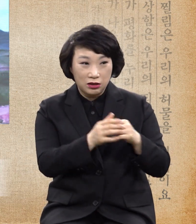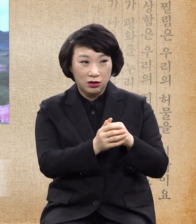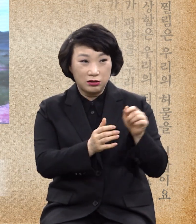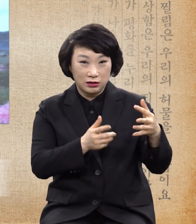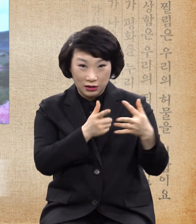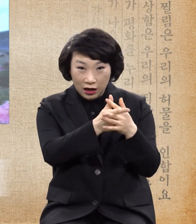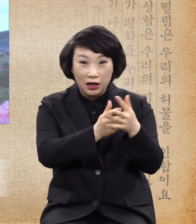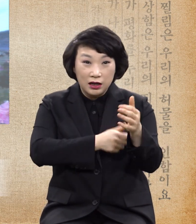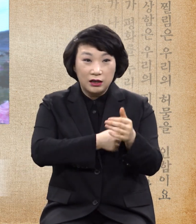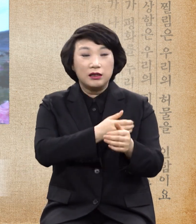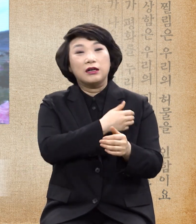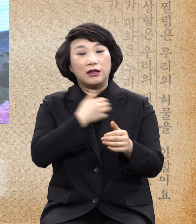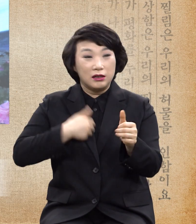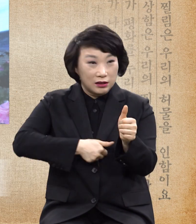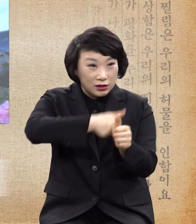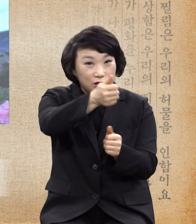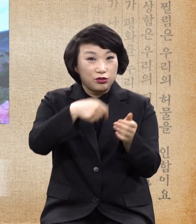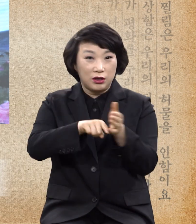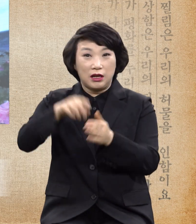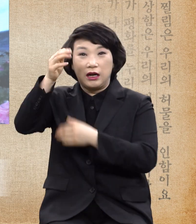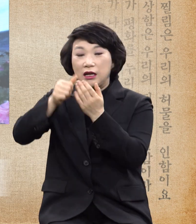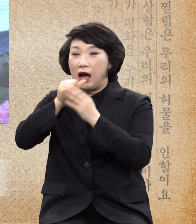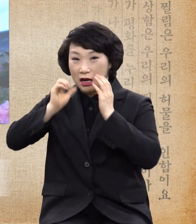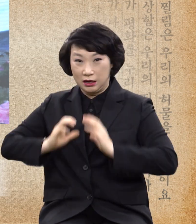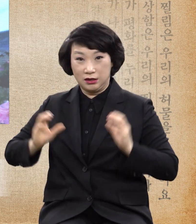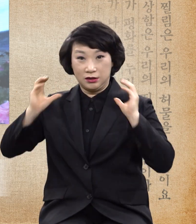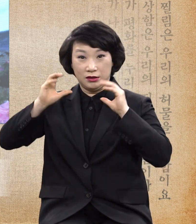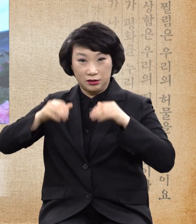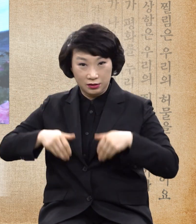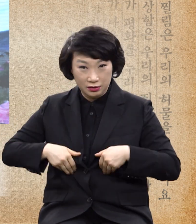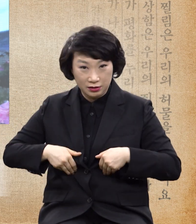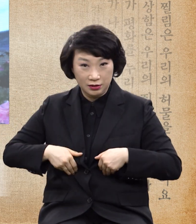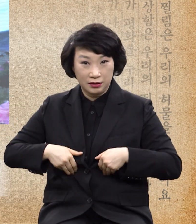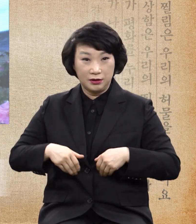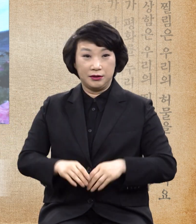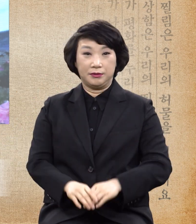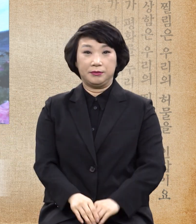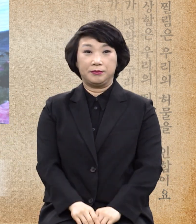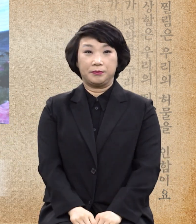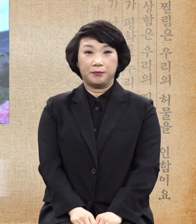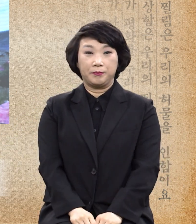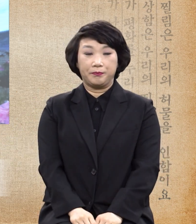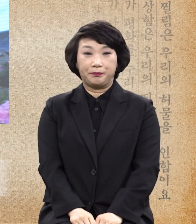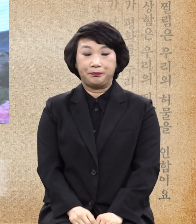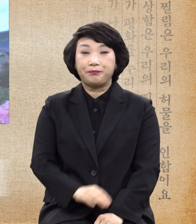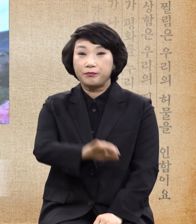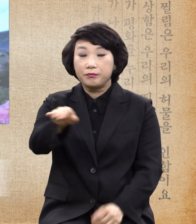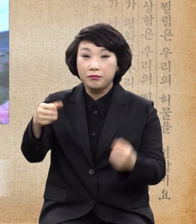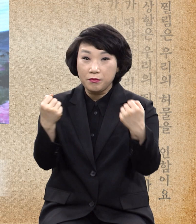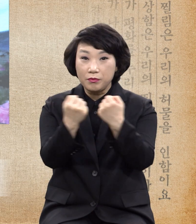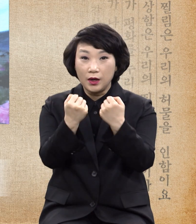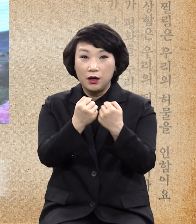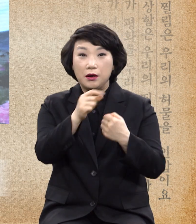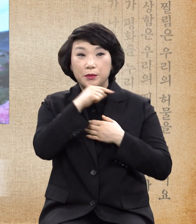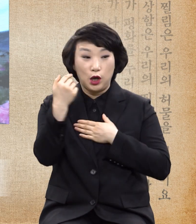위하여 하나님의 전신갑주를 입으라 우리의 싸움은 혈과 육에